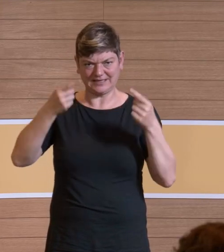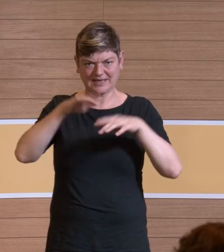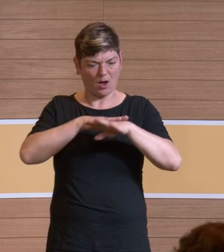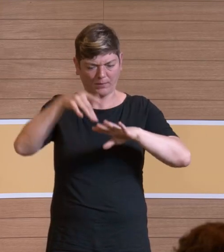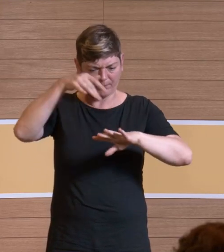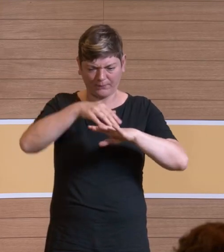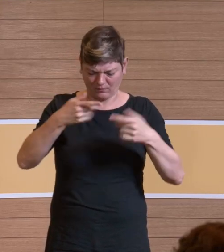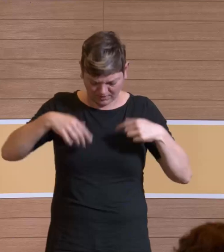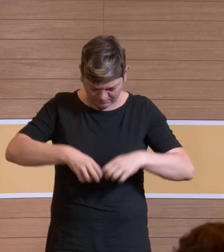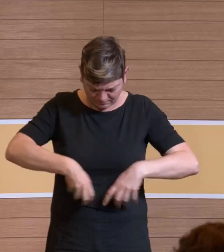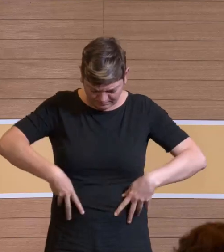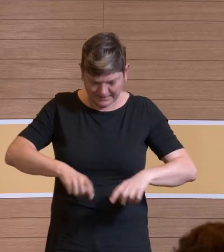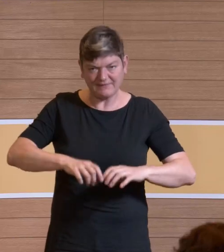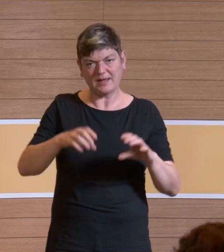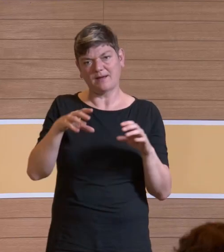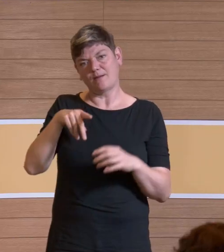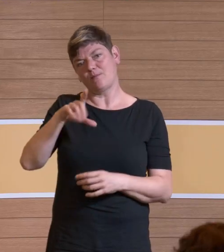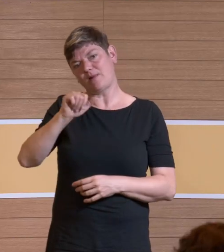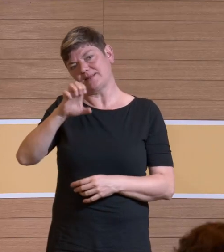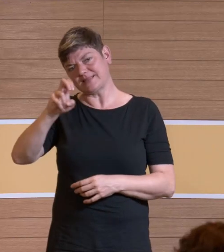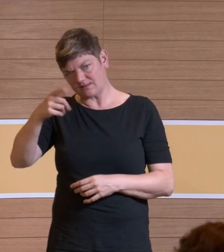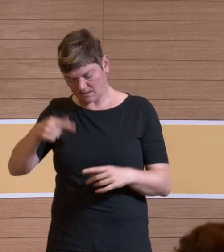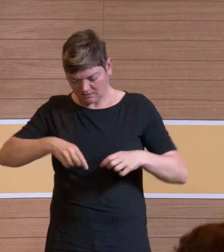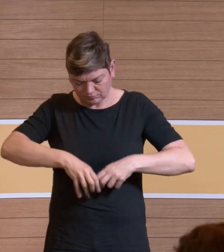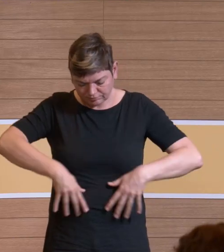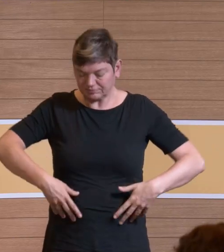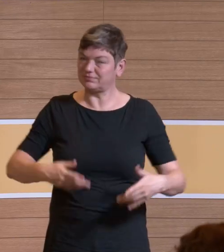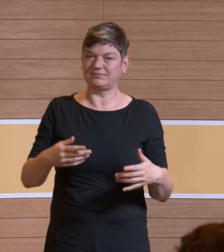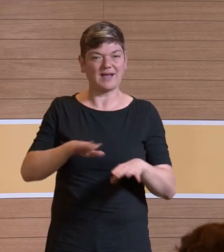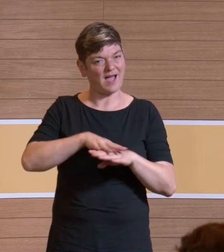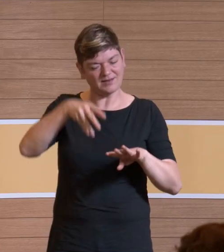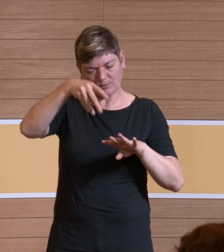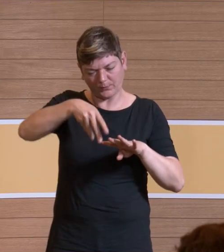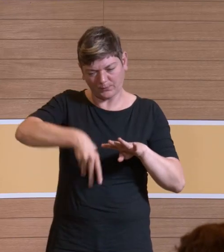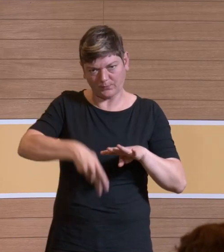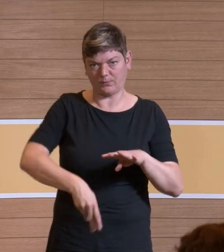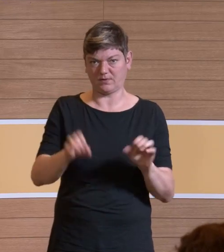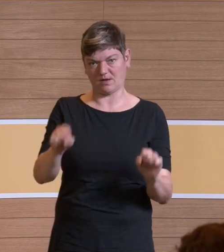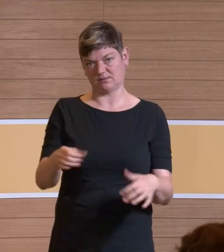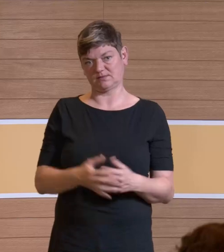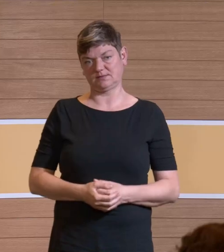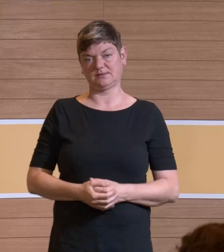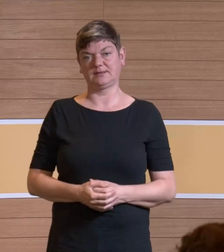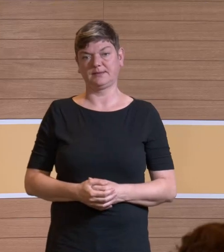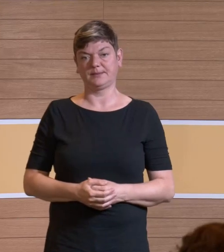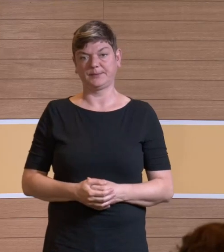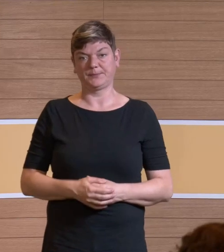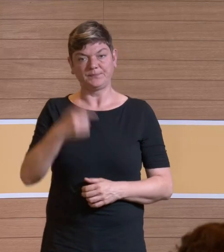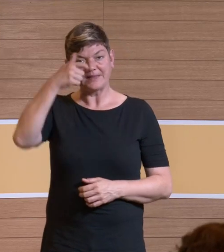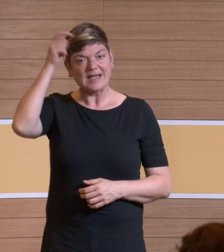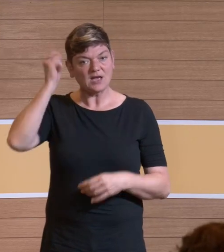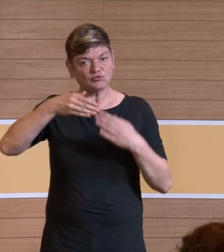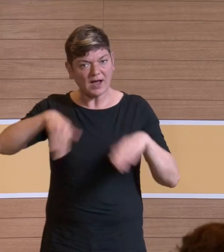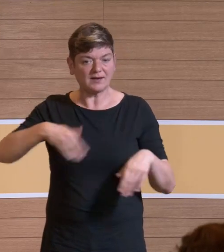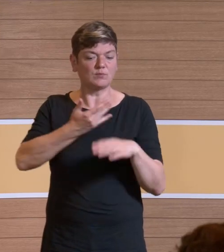Auch durch die Plazenta-Schranke, auch durch die Sertoli-Zellen-Schranke, die, wie heißt die Hirnschranke?